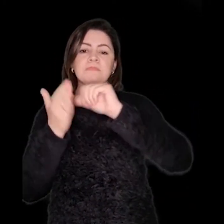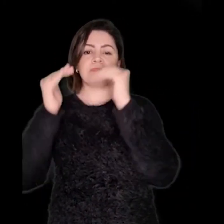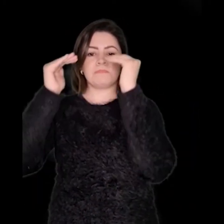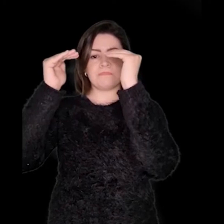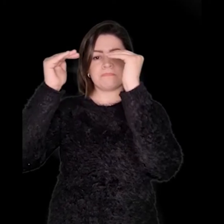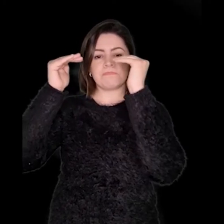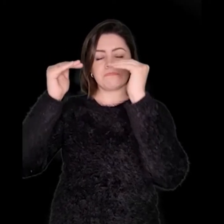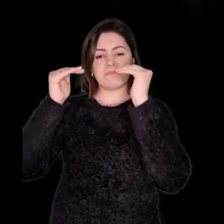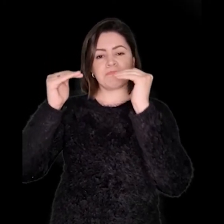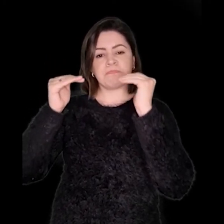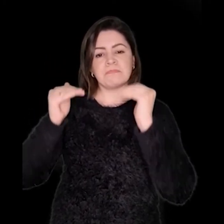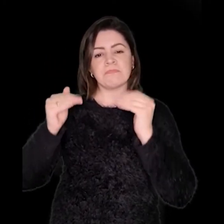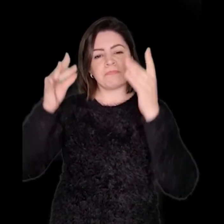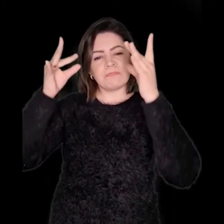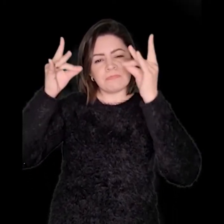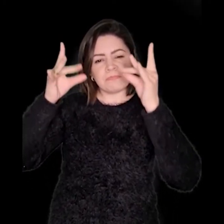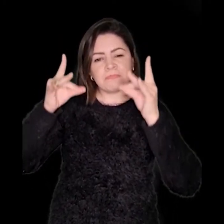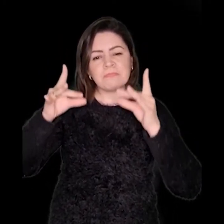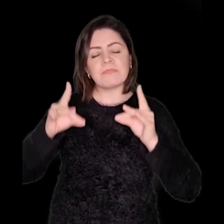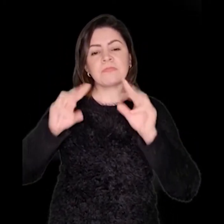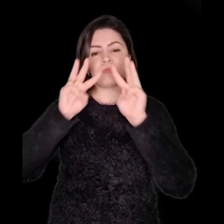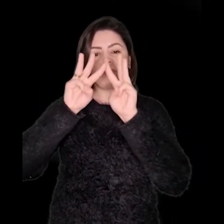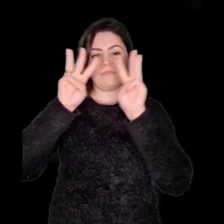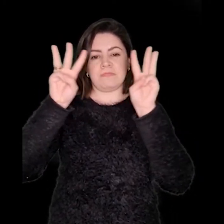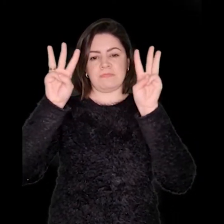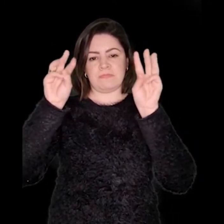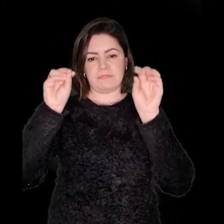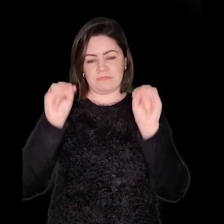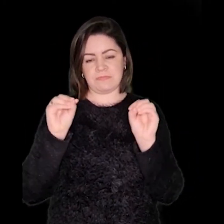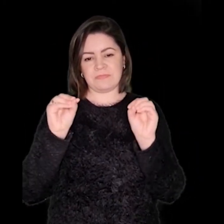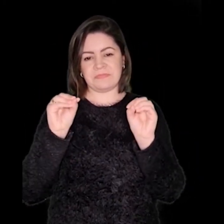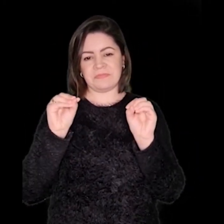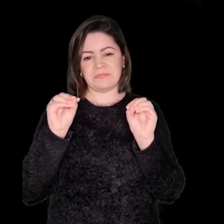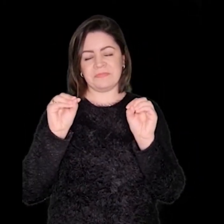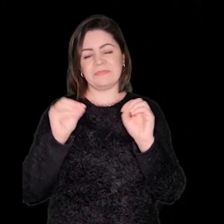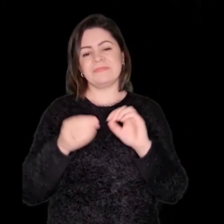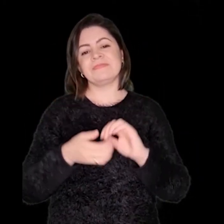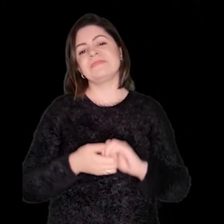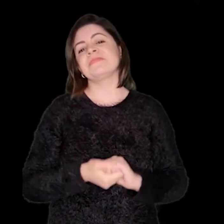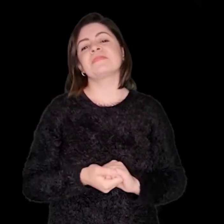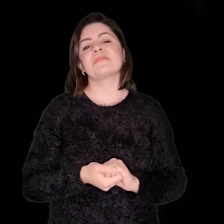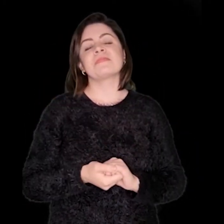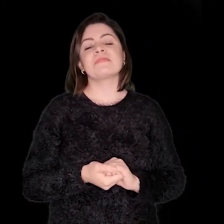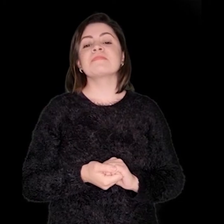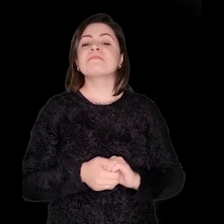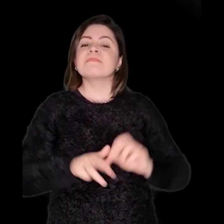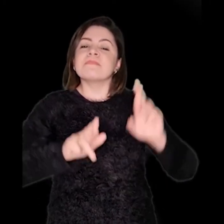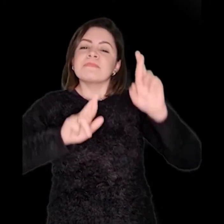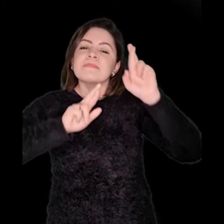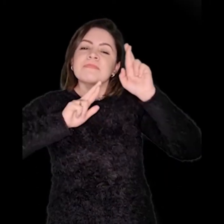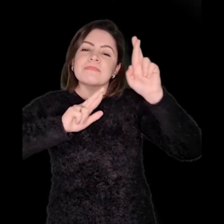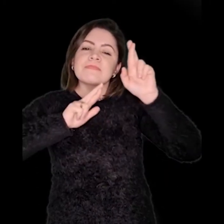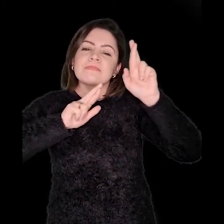Lembrando que o cronograma dessas rodas de conversa será organizado por Polo e estará disponível no Sistema Mudo.